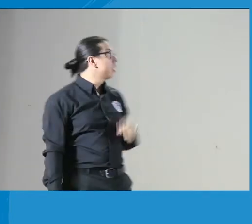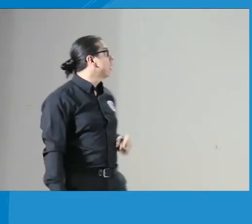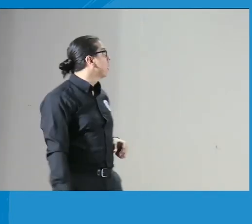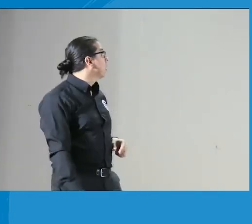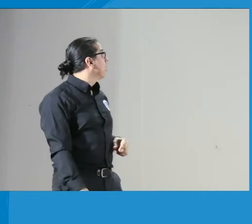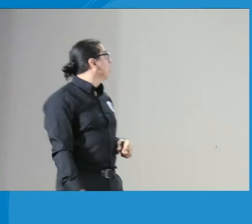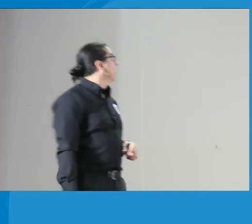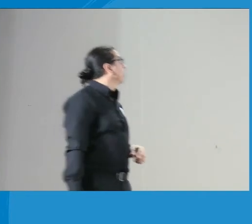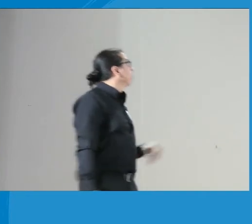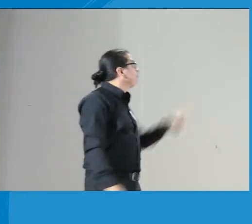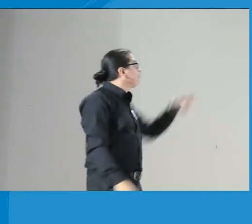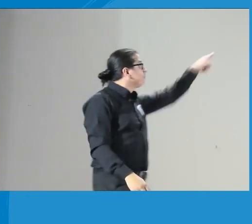tributiva